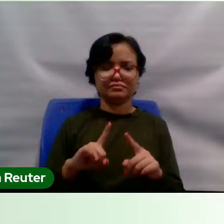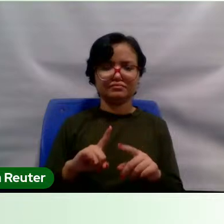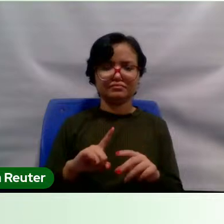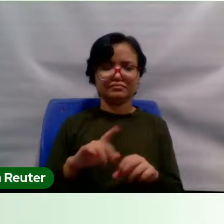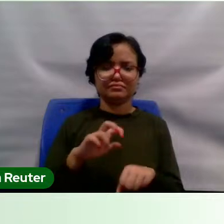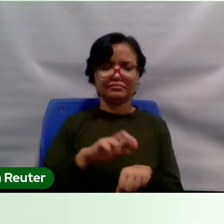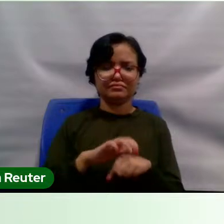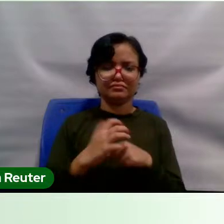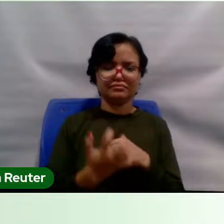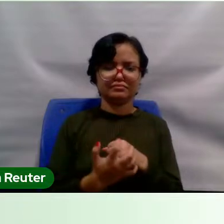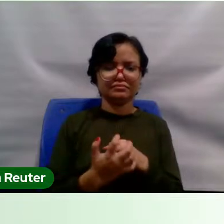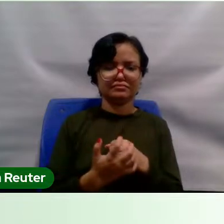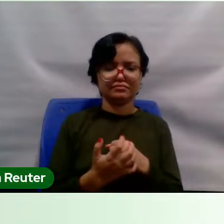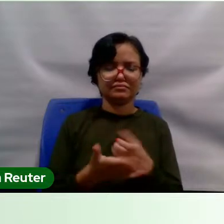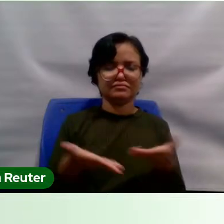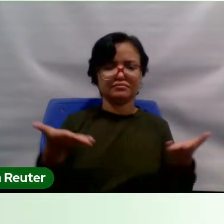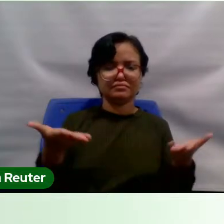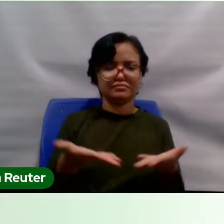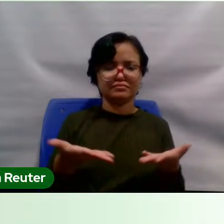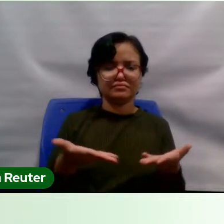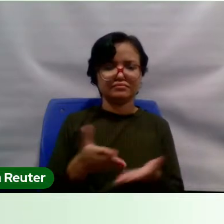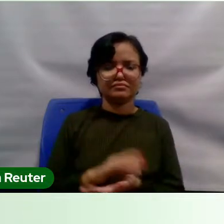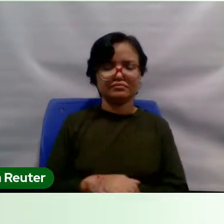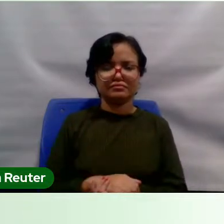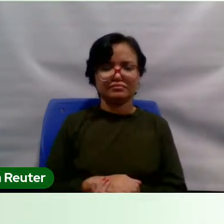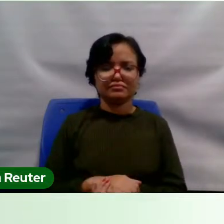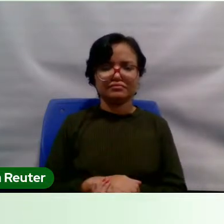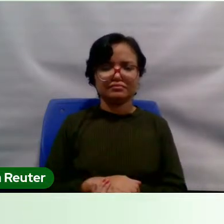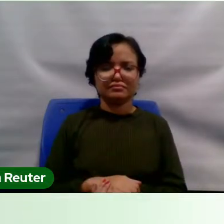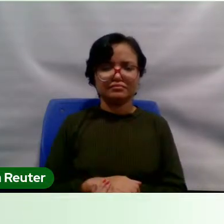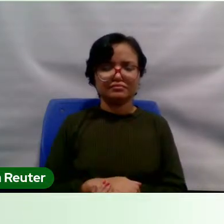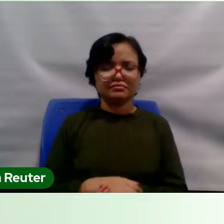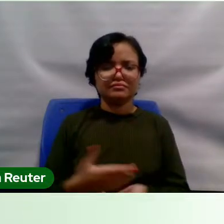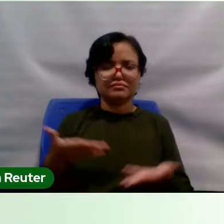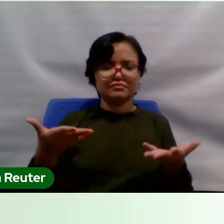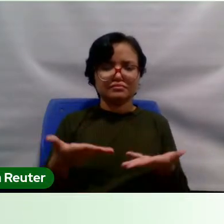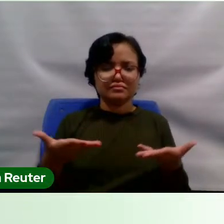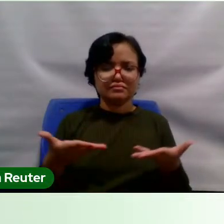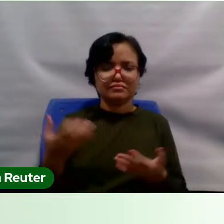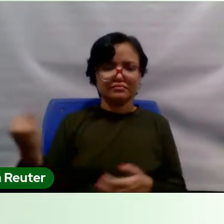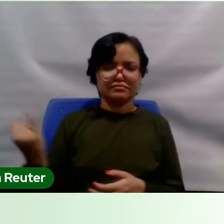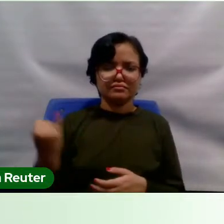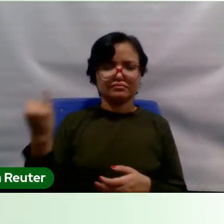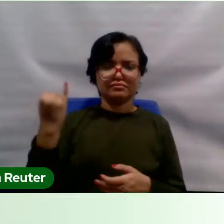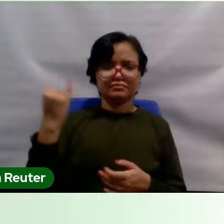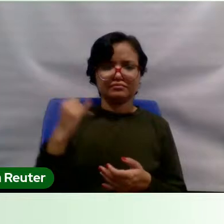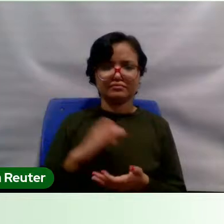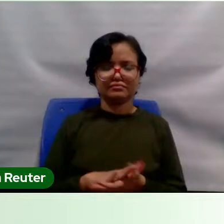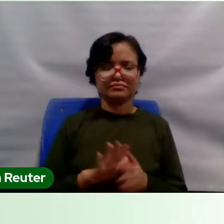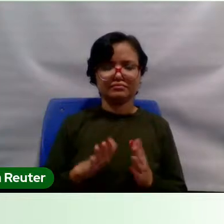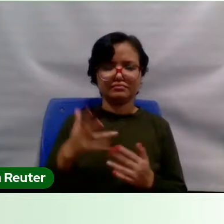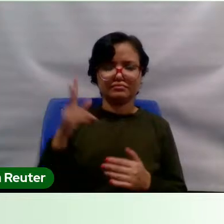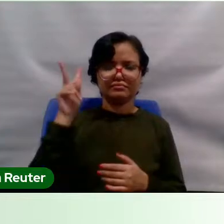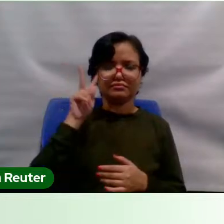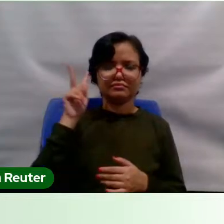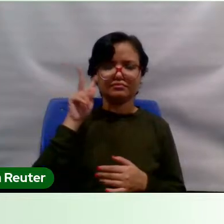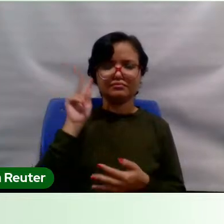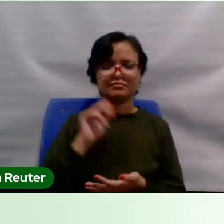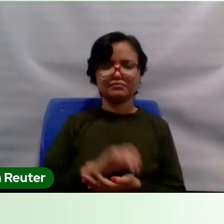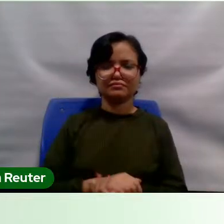hoje, né? O hoje é fundamental, né? Então, é uma história, é uma